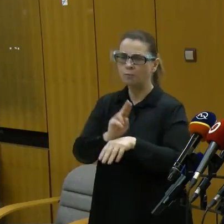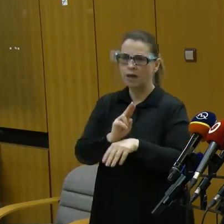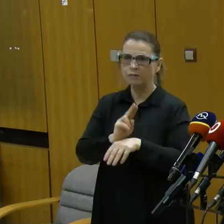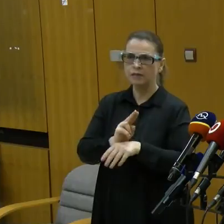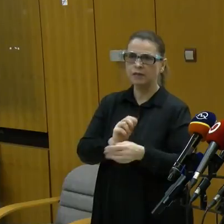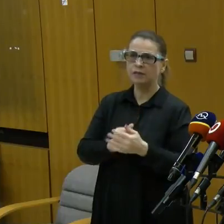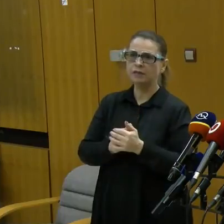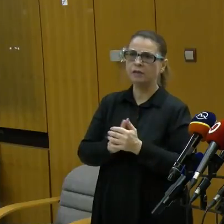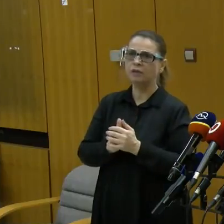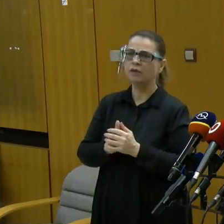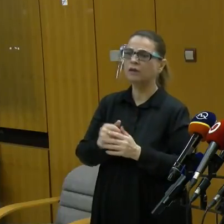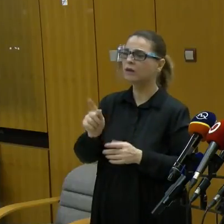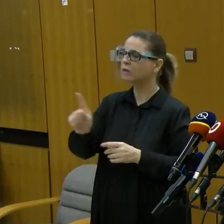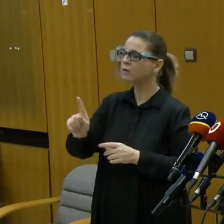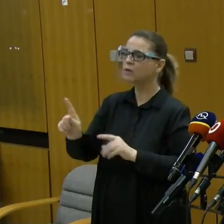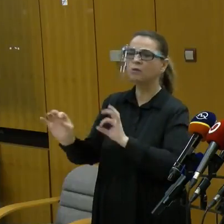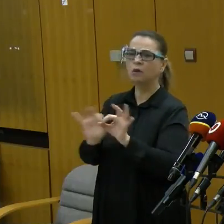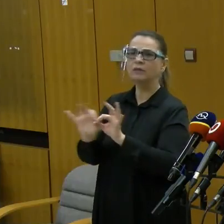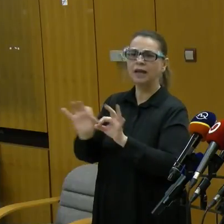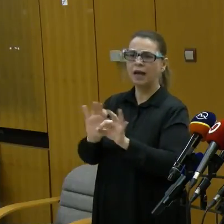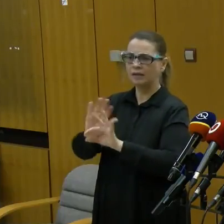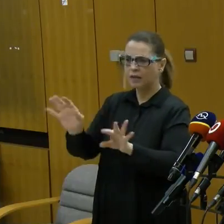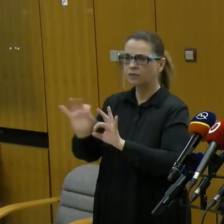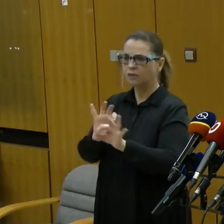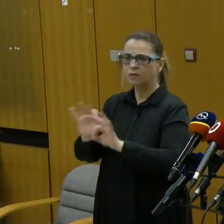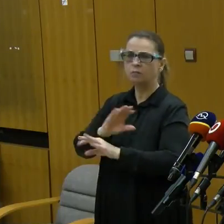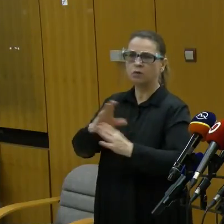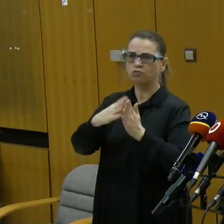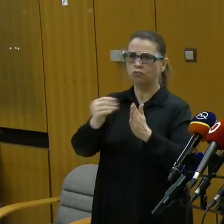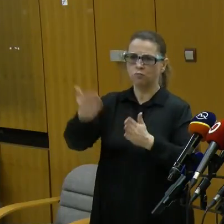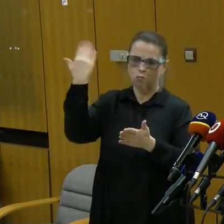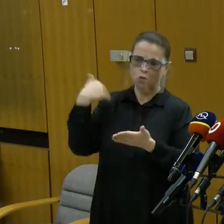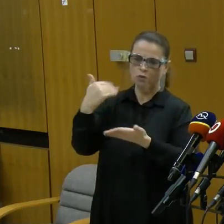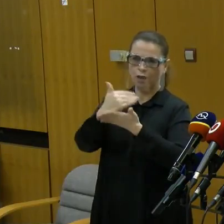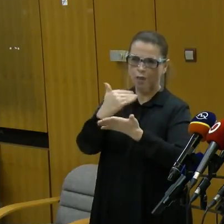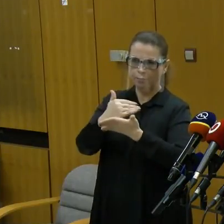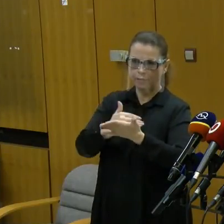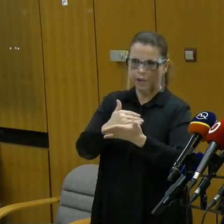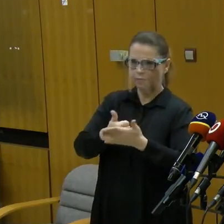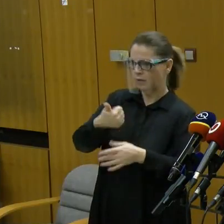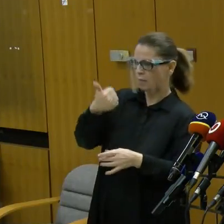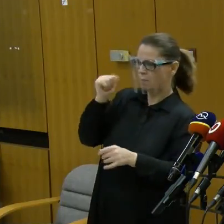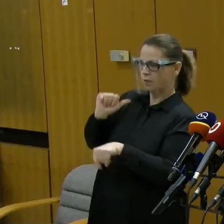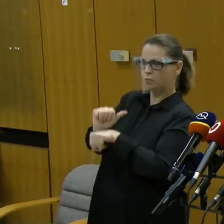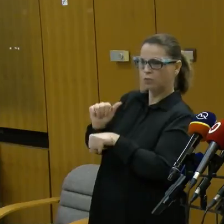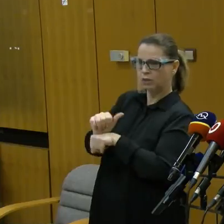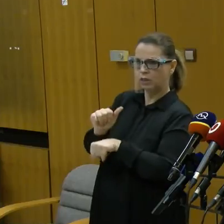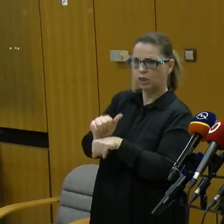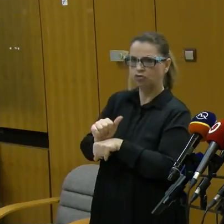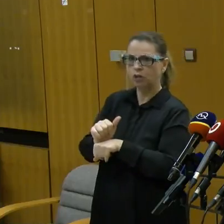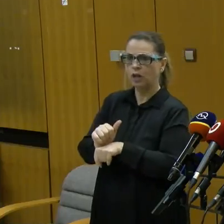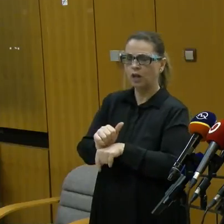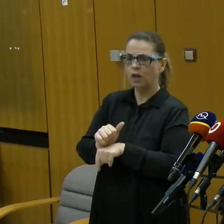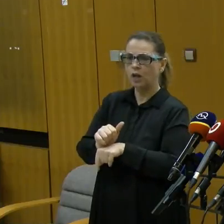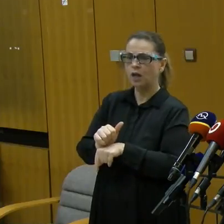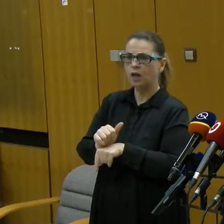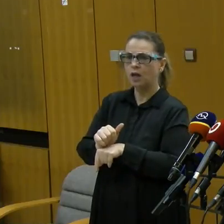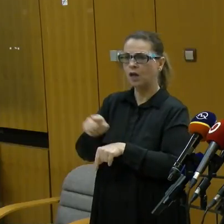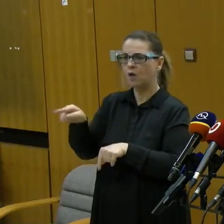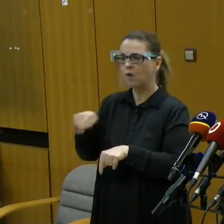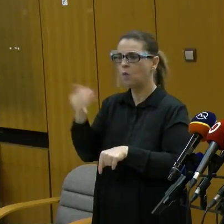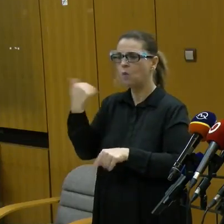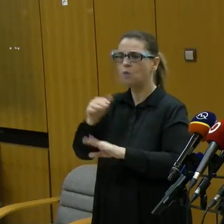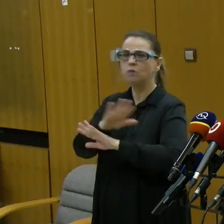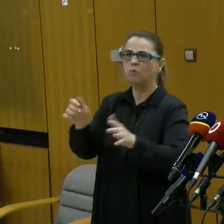ktorí sa zariadili? Už podľa vlastne tých pravidel, ktoré ste komunikovali minulý mýždeň. A to sú ľudia, ktorí naplikaci